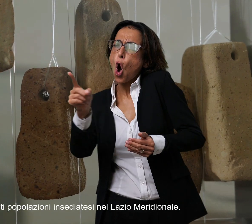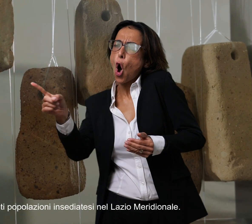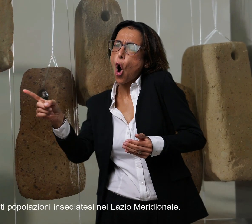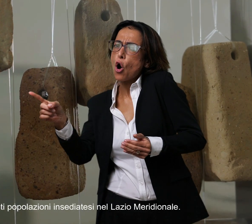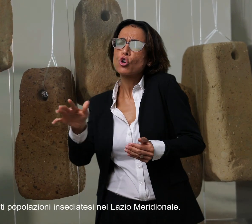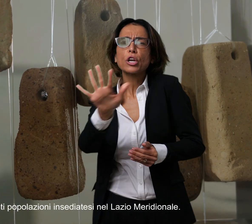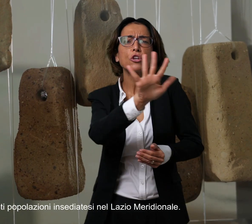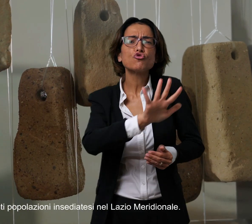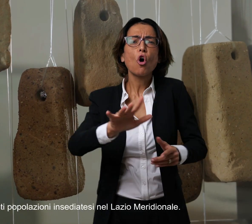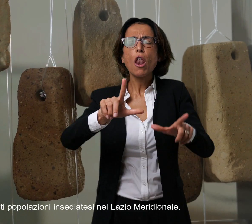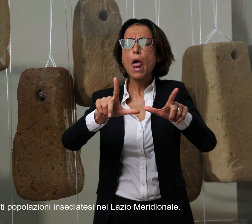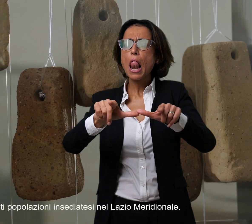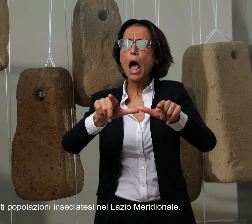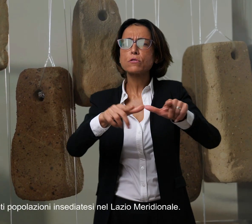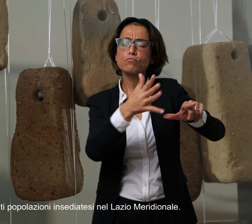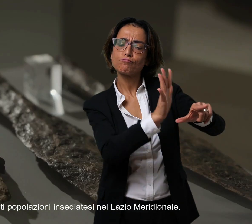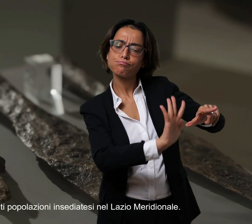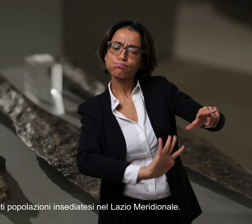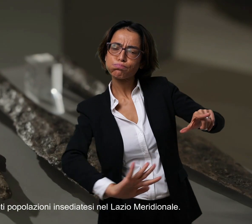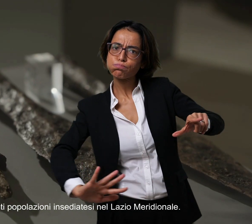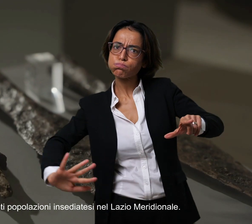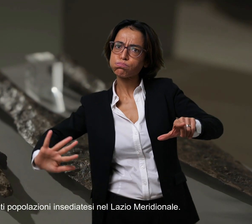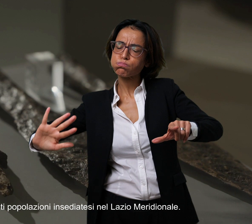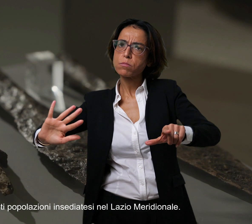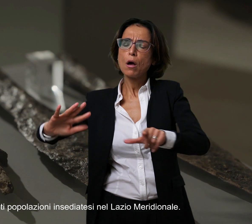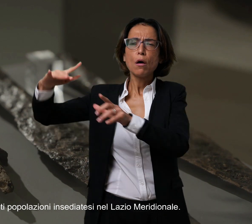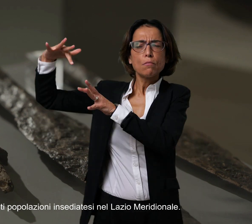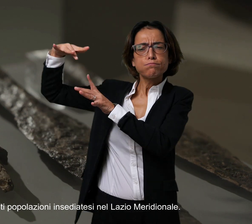insediatesi nel lazio meridionale